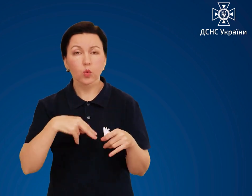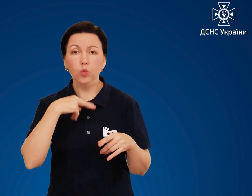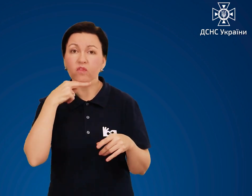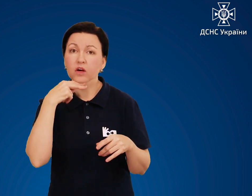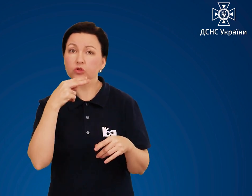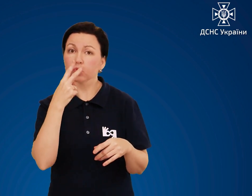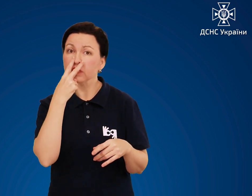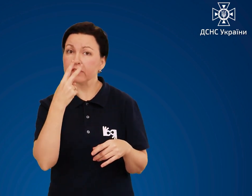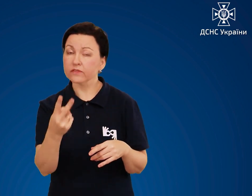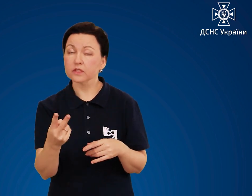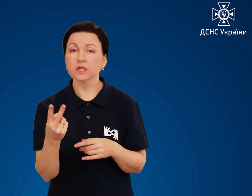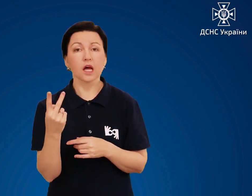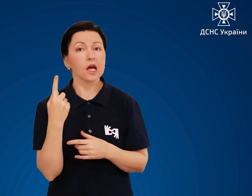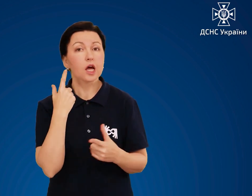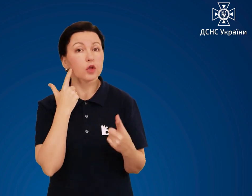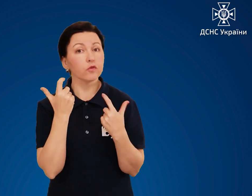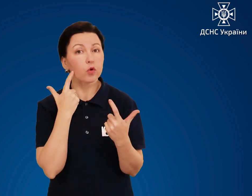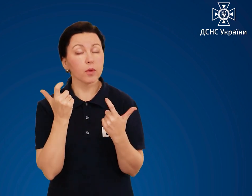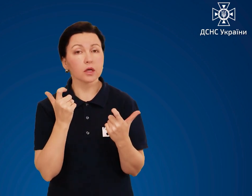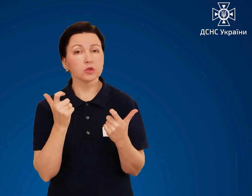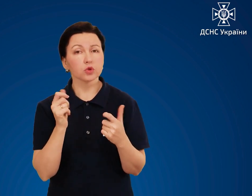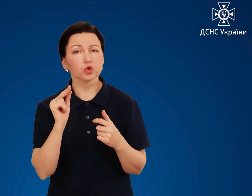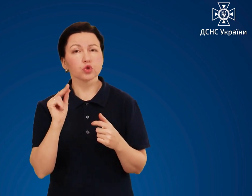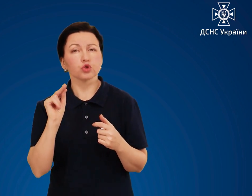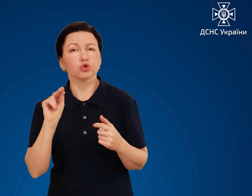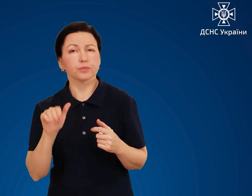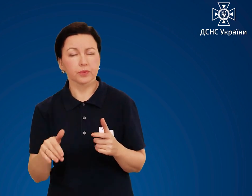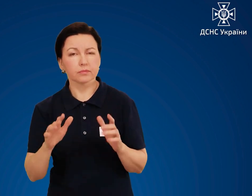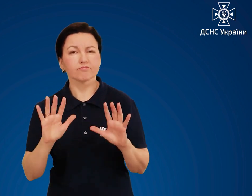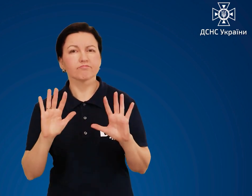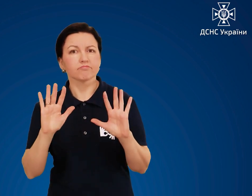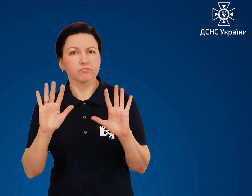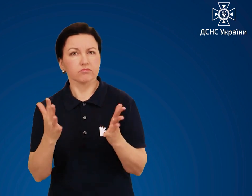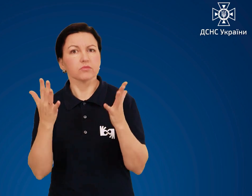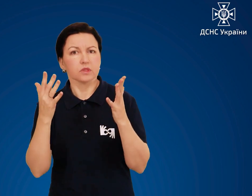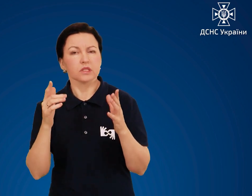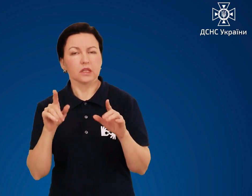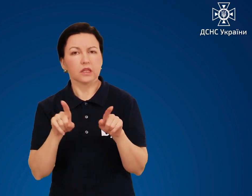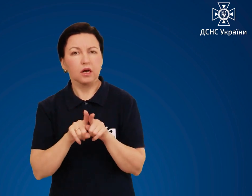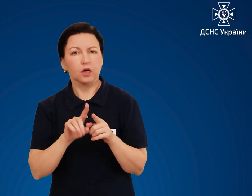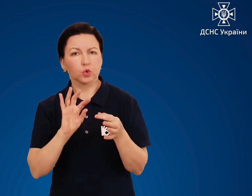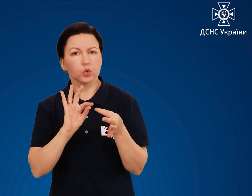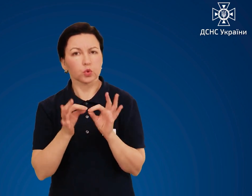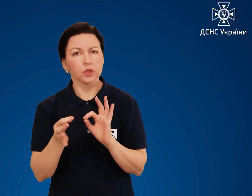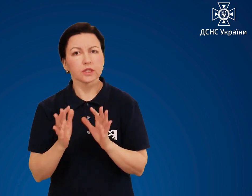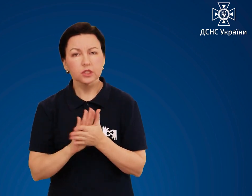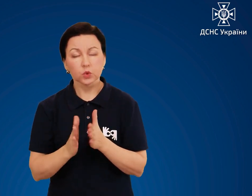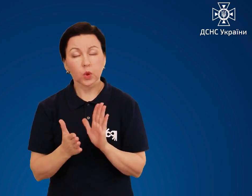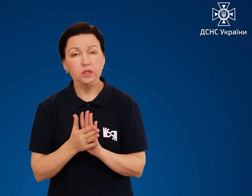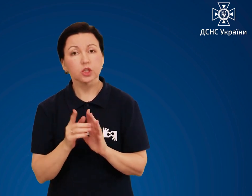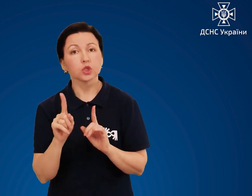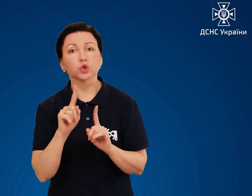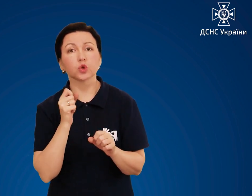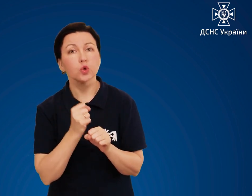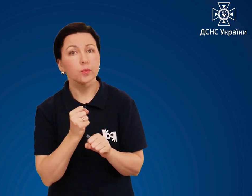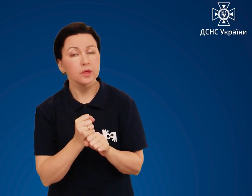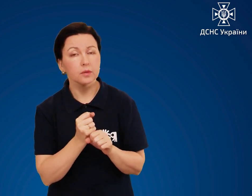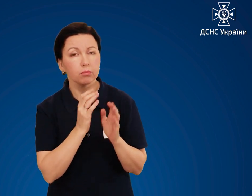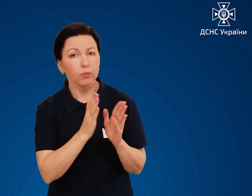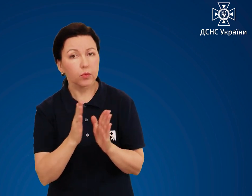Уважно дивіться інформацію про надзвичайну ситуацію та порядок дій. При оголошенні небезпечного